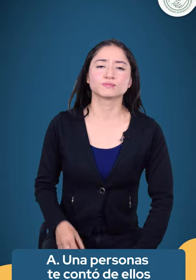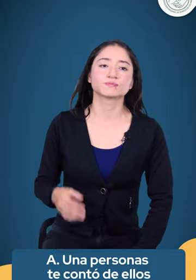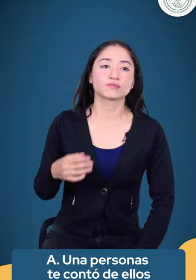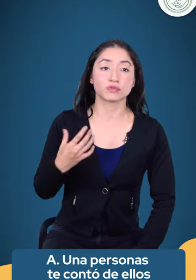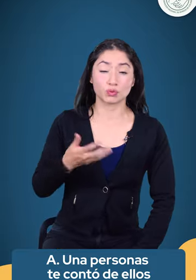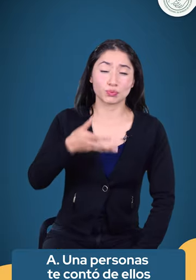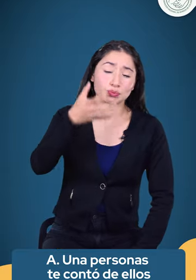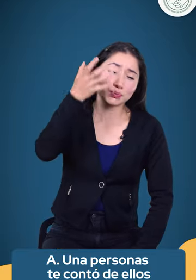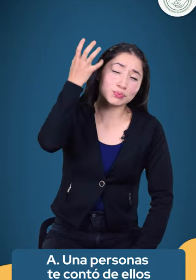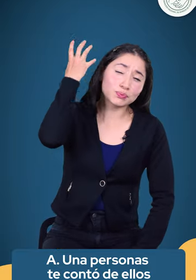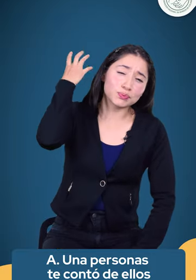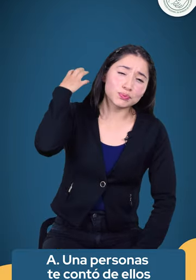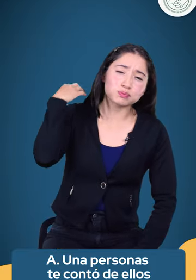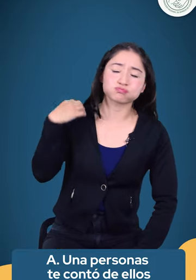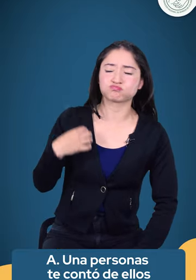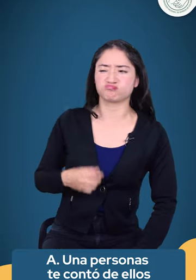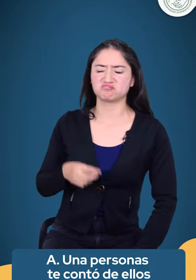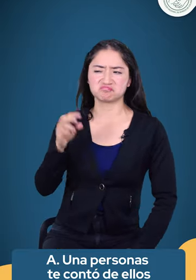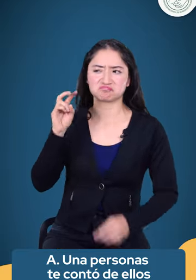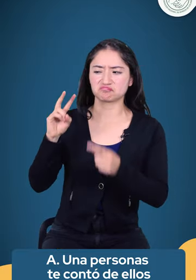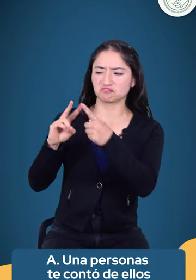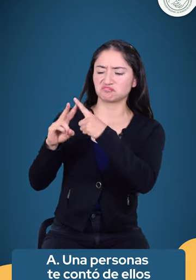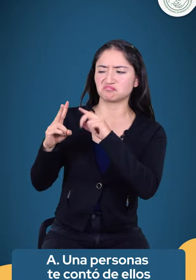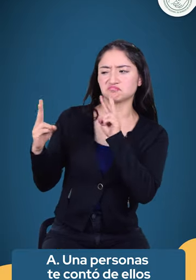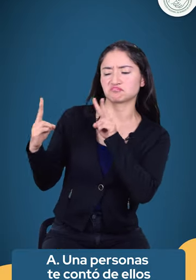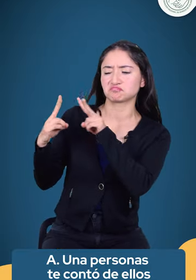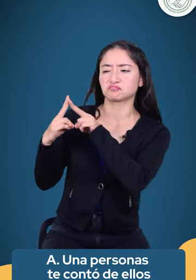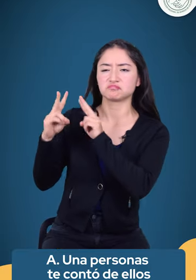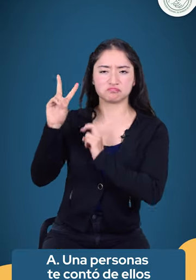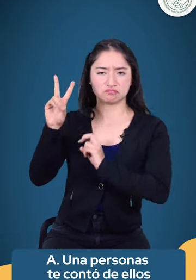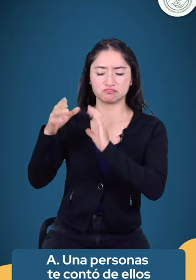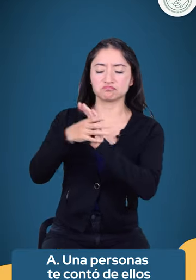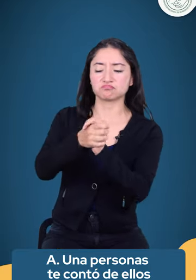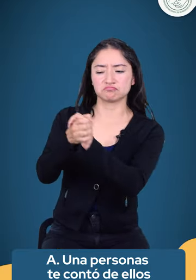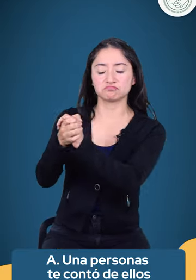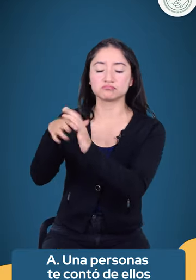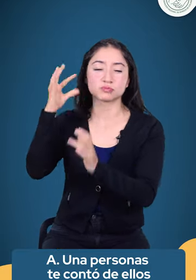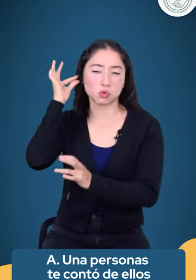Hace un tiempo conocí a dos amigos oyentes que trabajaban como intérpretes.